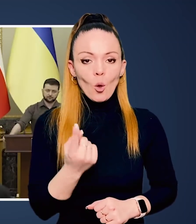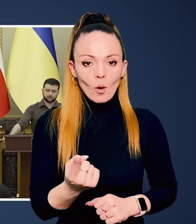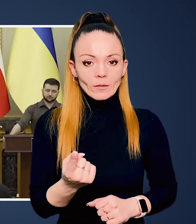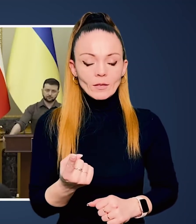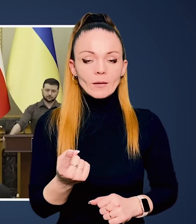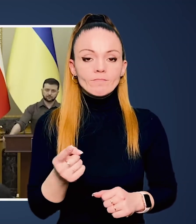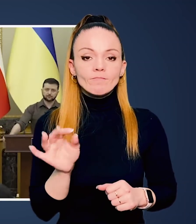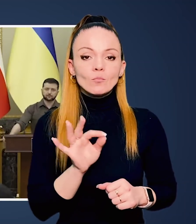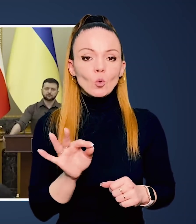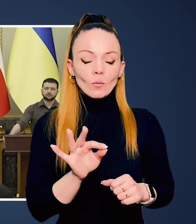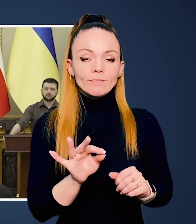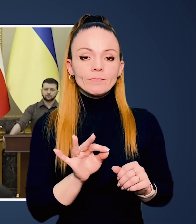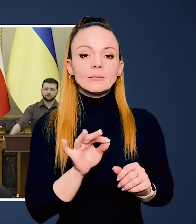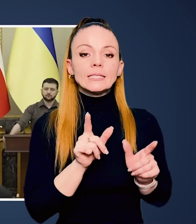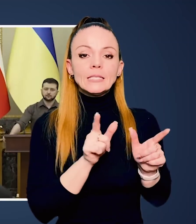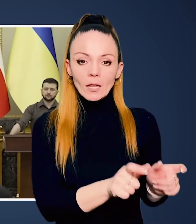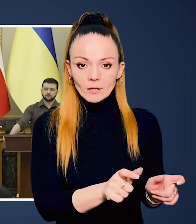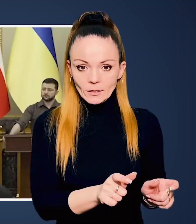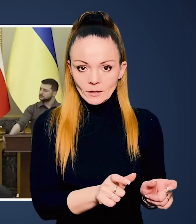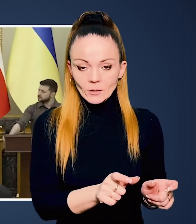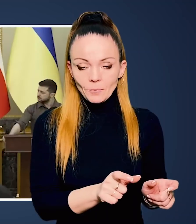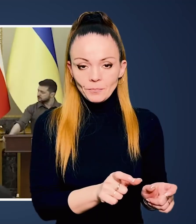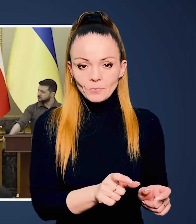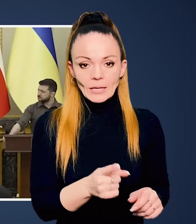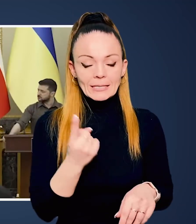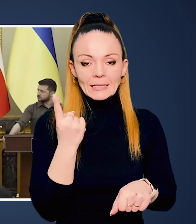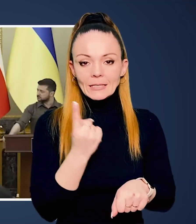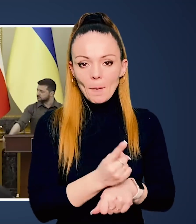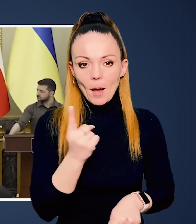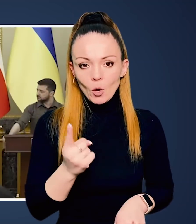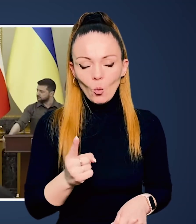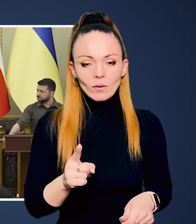Україною. Ще одна річ – це санкції.